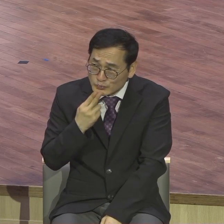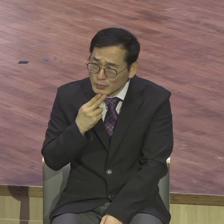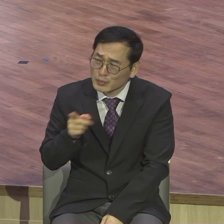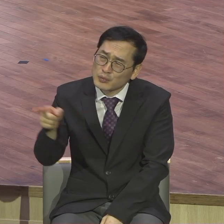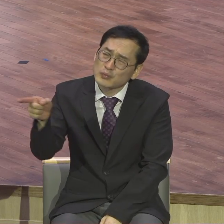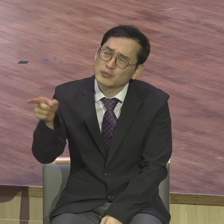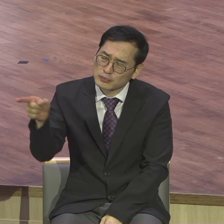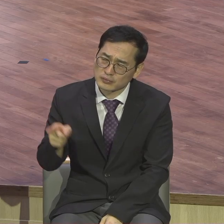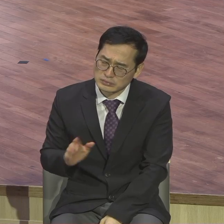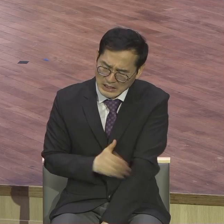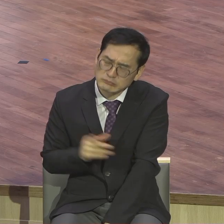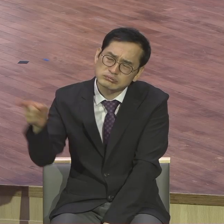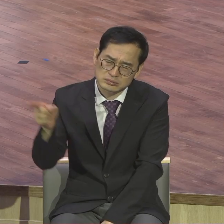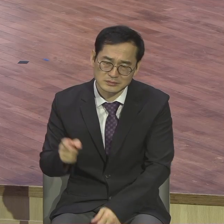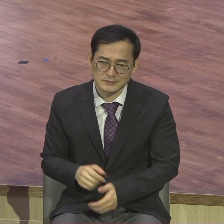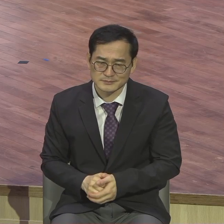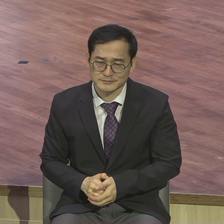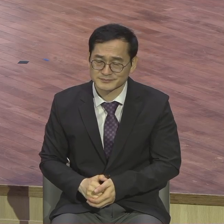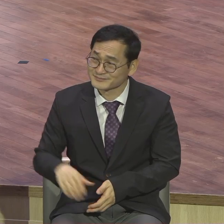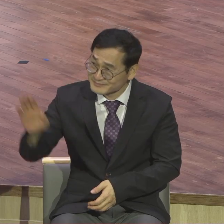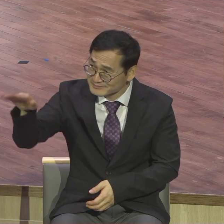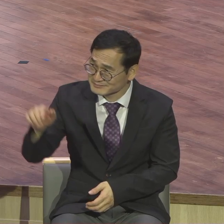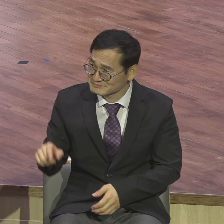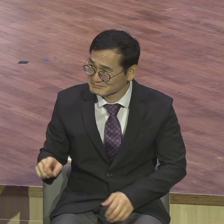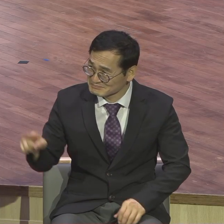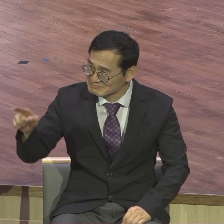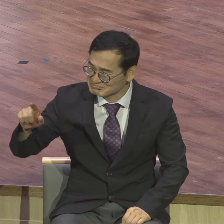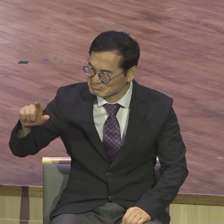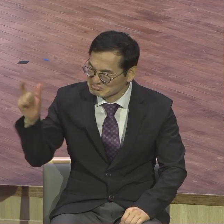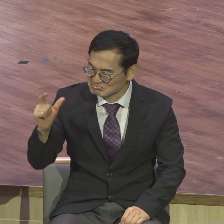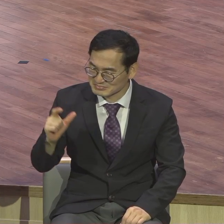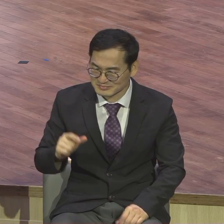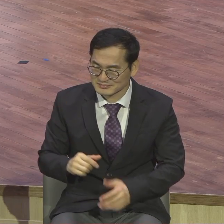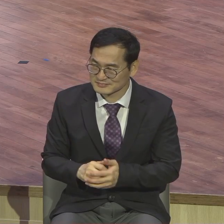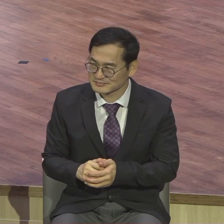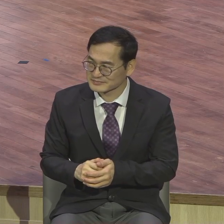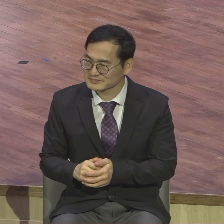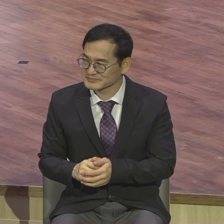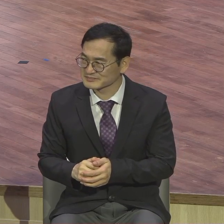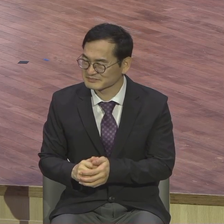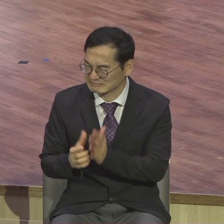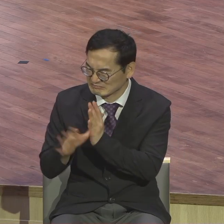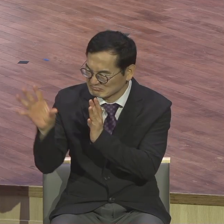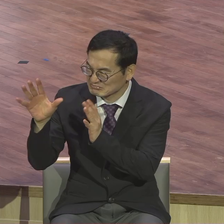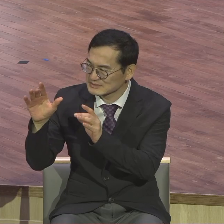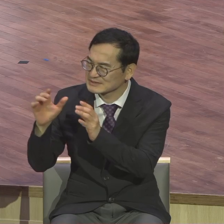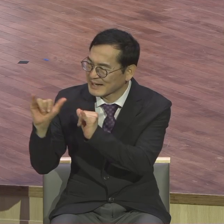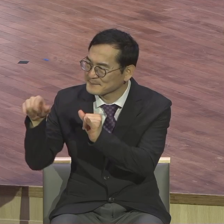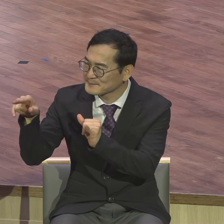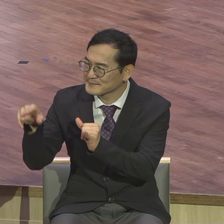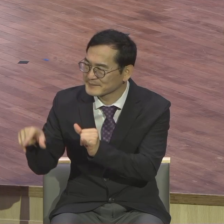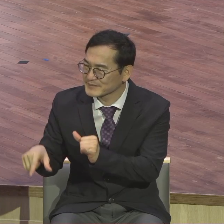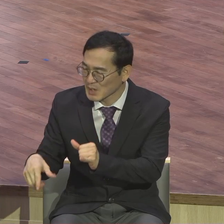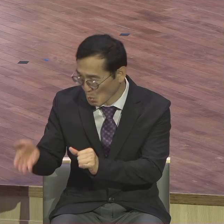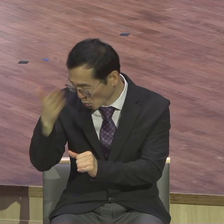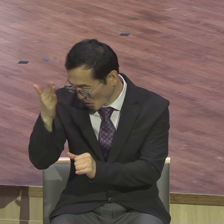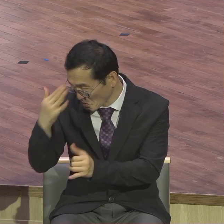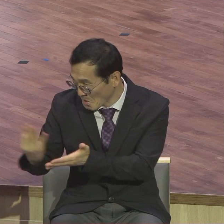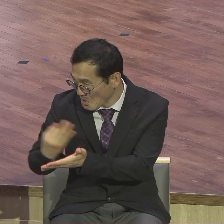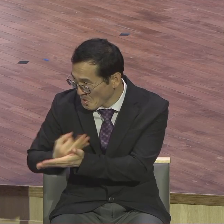주인이요 당신은 굳은 사람이라 심지 않대서 거두고 해치지 않대서 모으는 줄을 내가 알았으므로 두려워하여